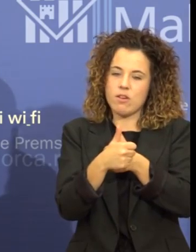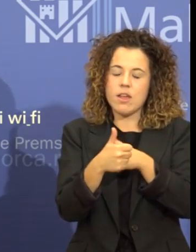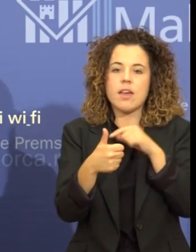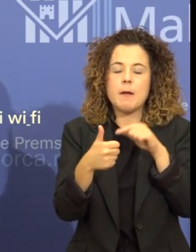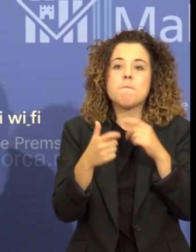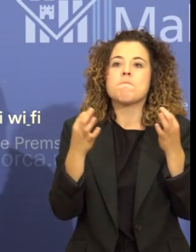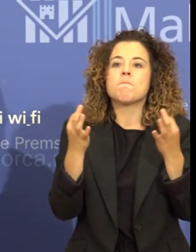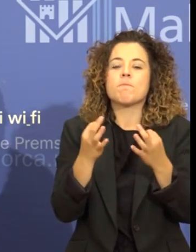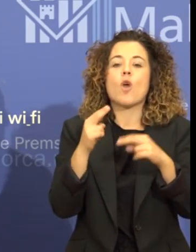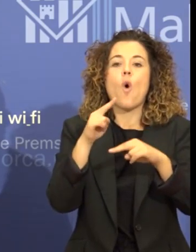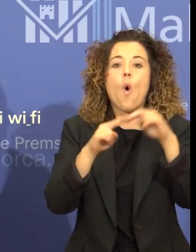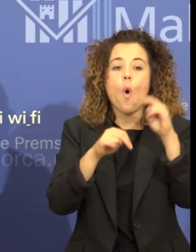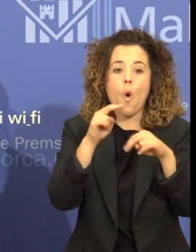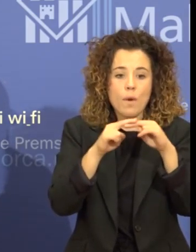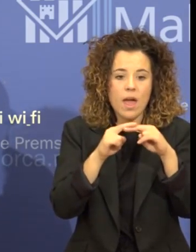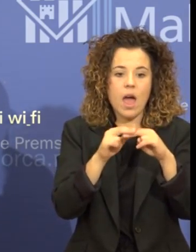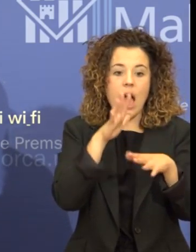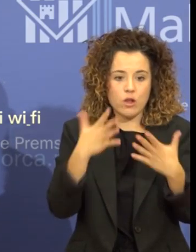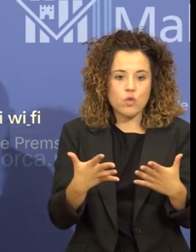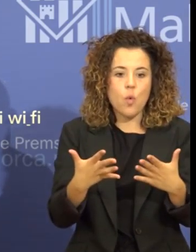obres que estan en curs d'execució.